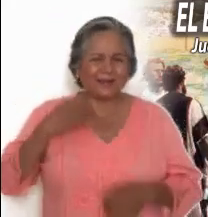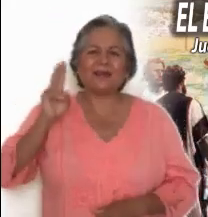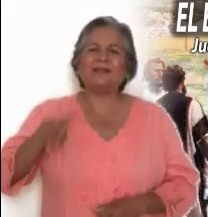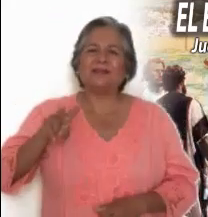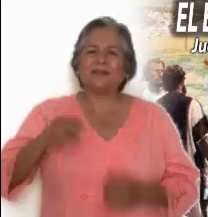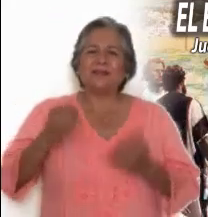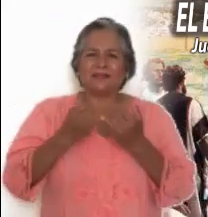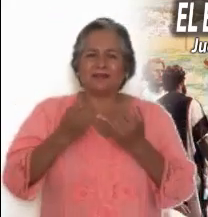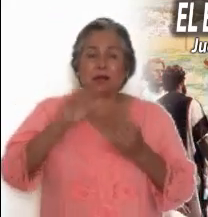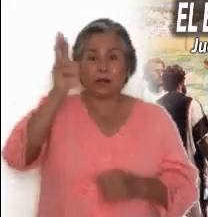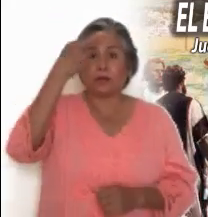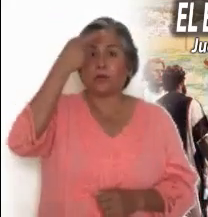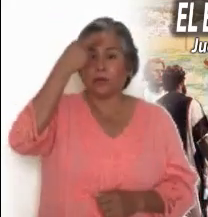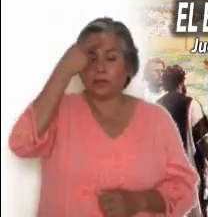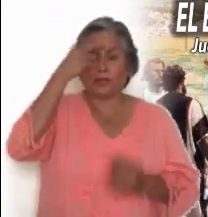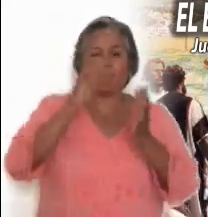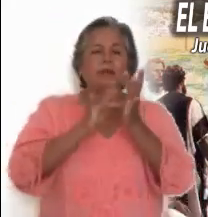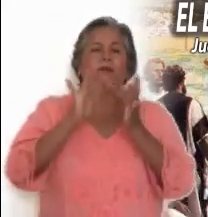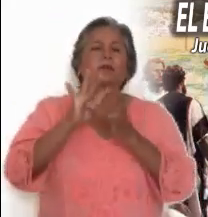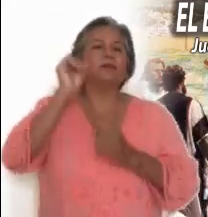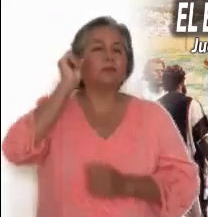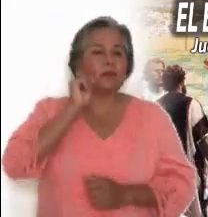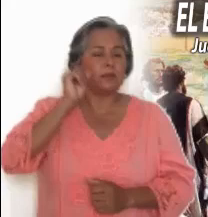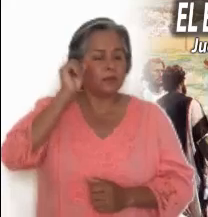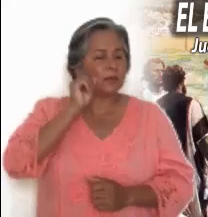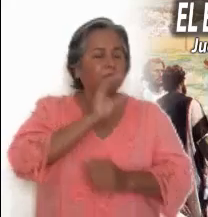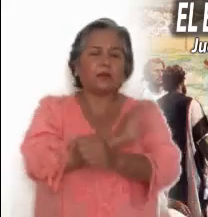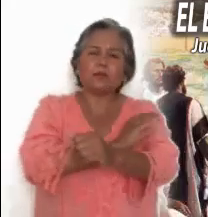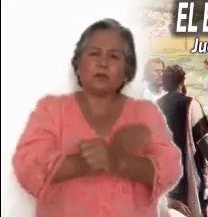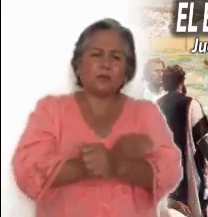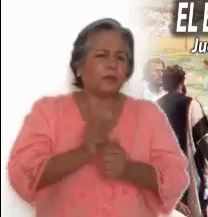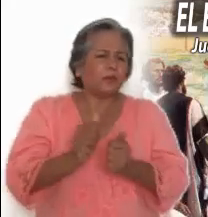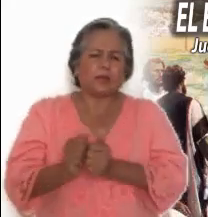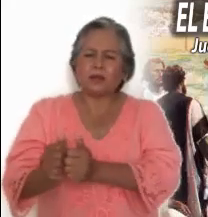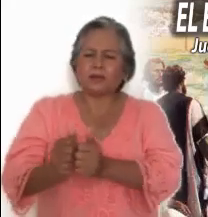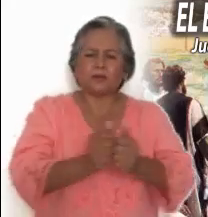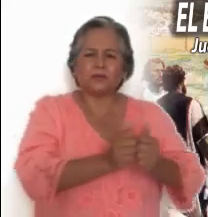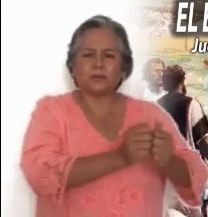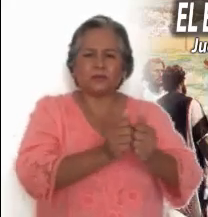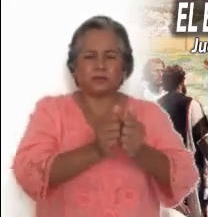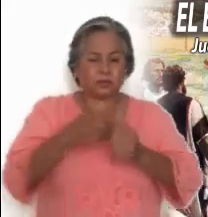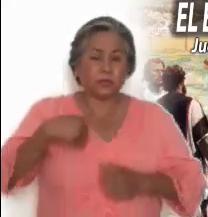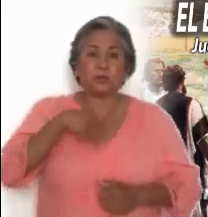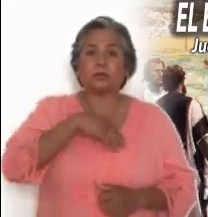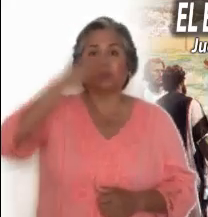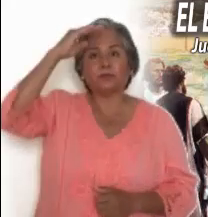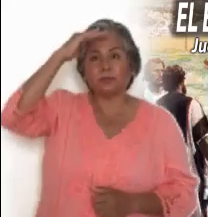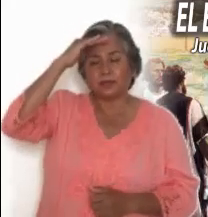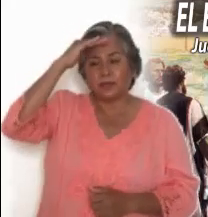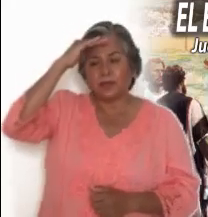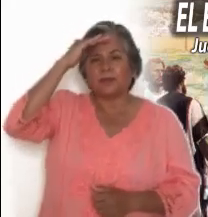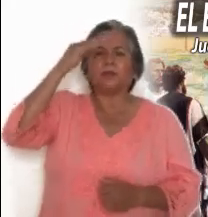Hay muchas formas en que hoy se hace presente en medio de nosotros. Solamente